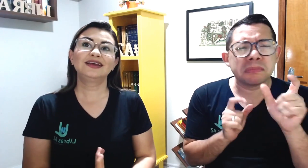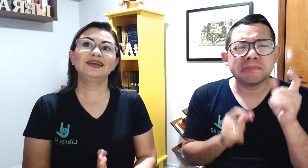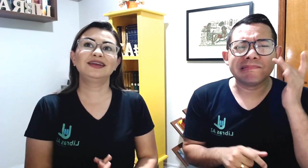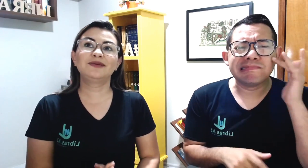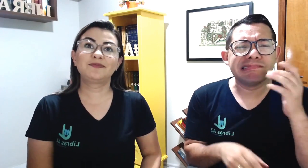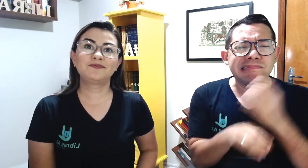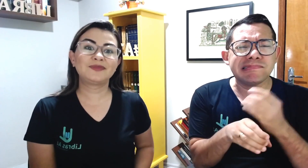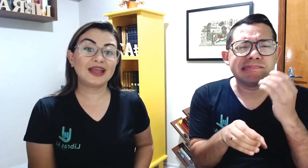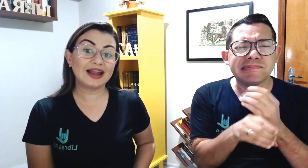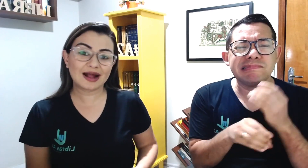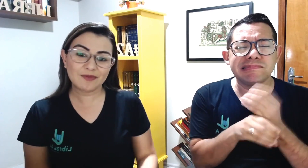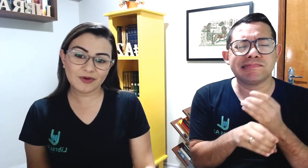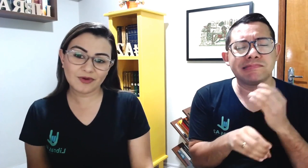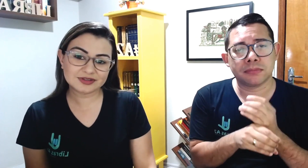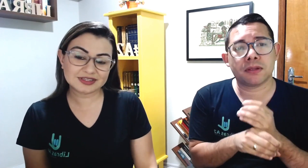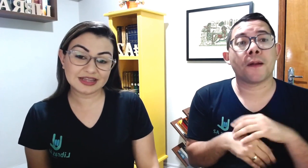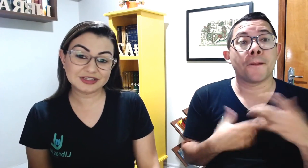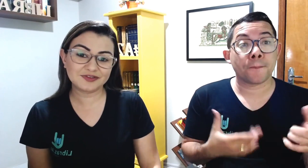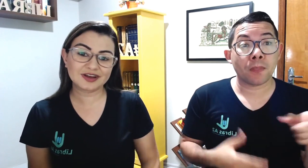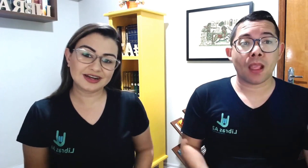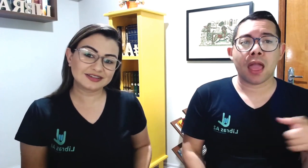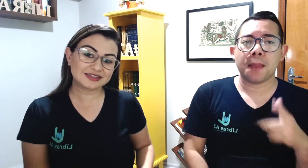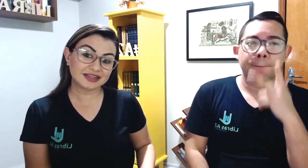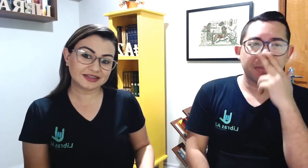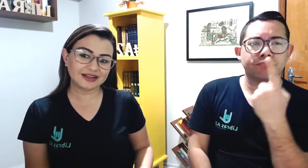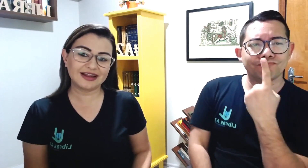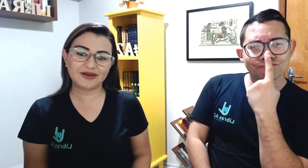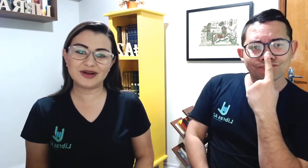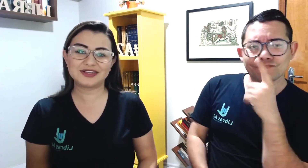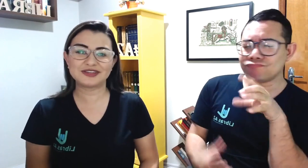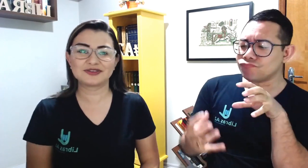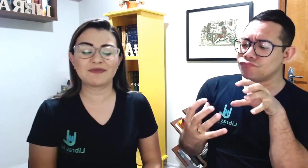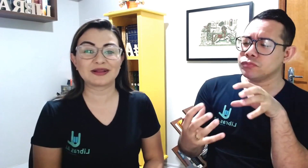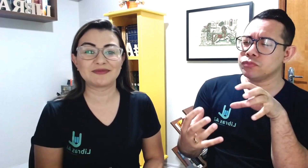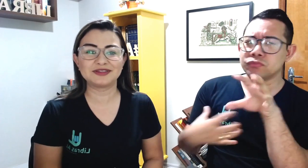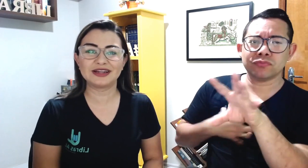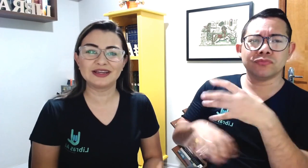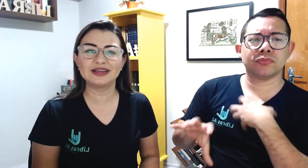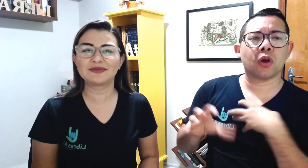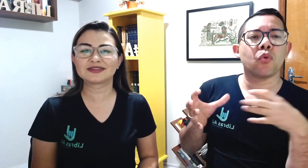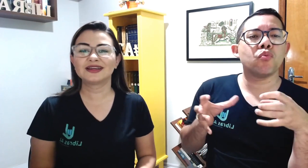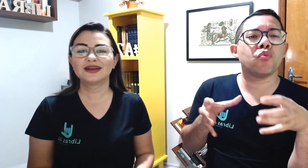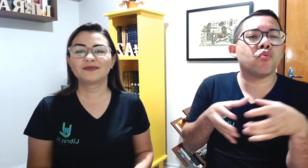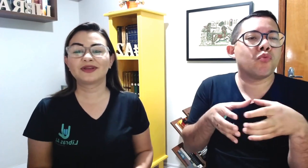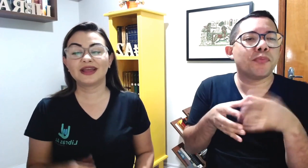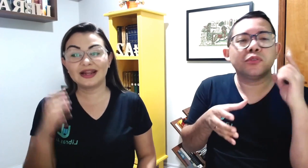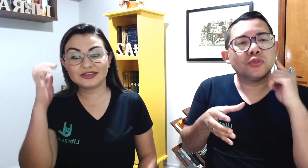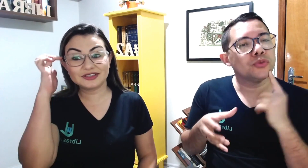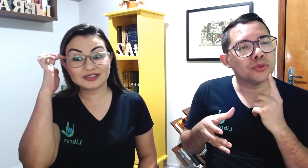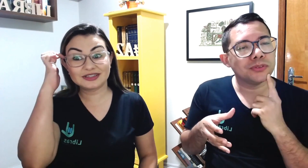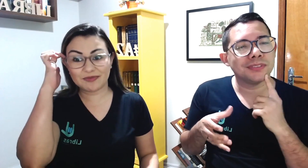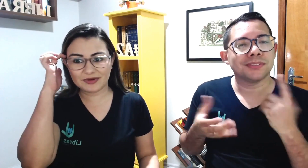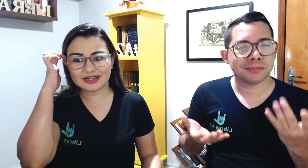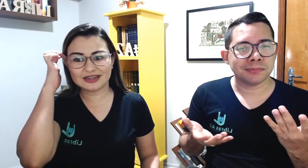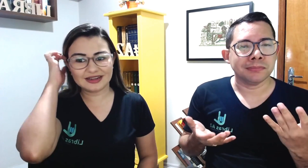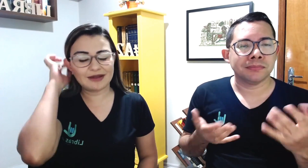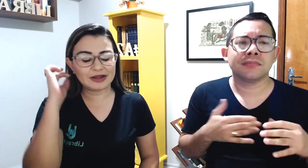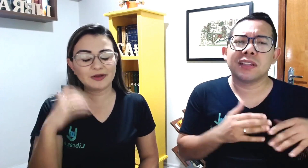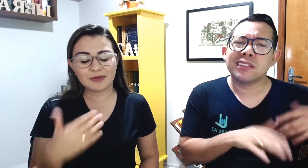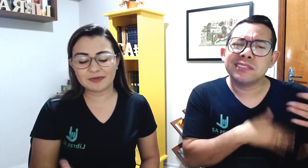E ele acabou se identificando e sentando ali com a gente no departamento de Libras, porque ele disse, depois ele aprendeu bem